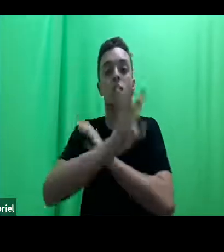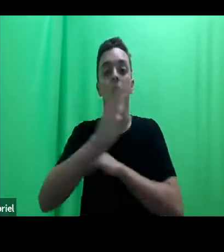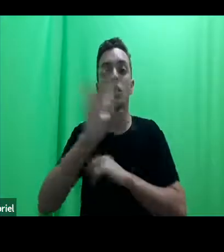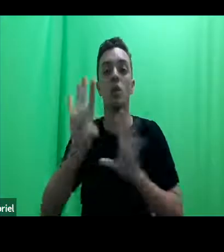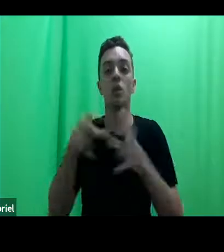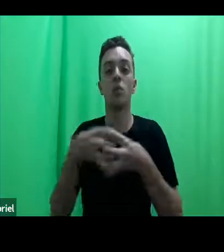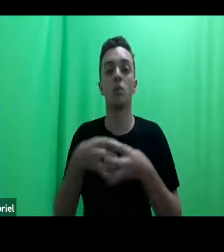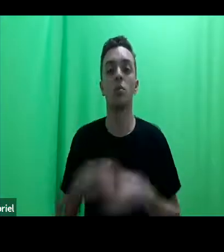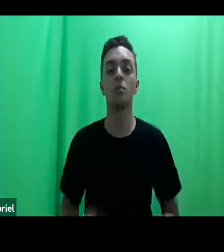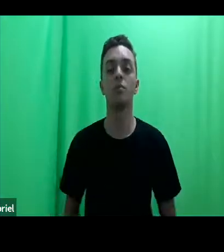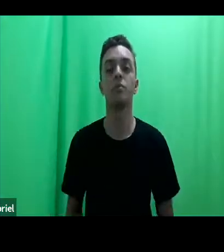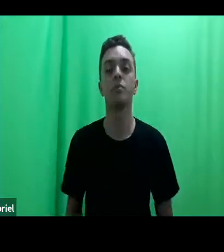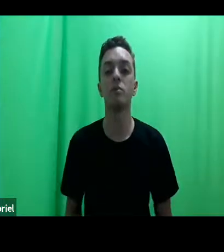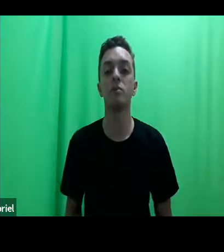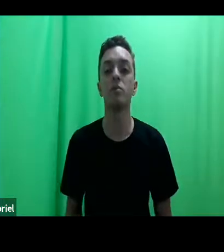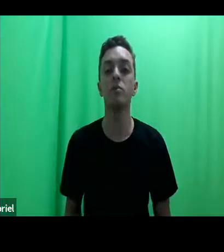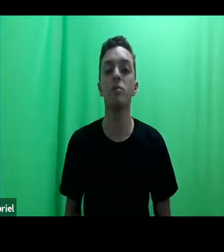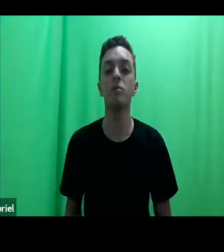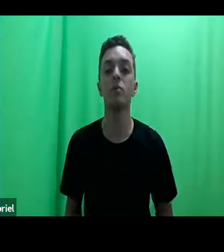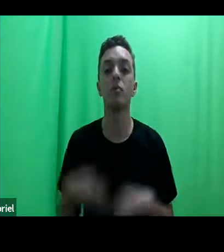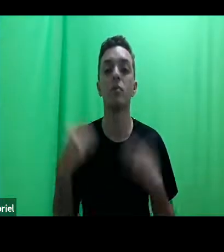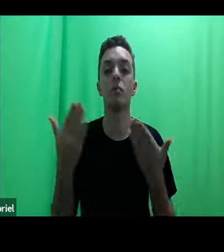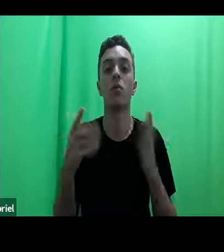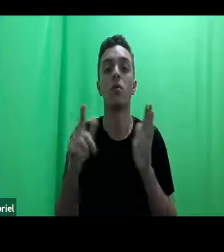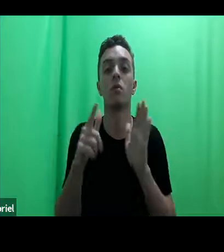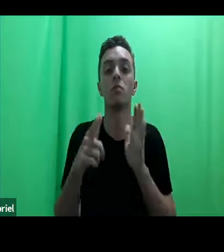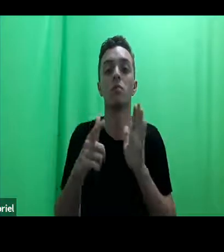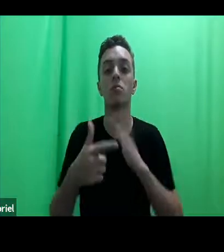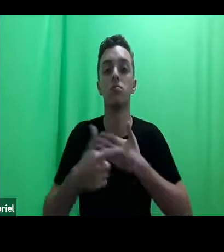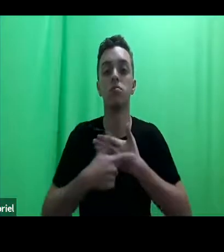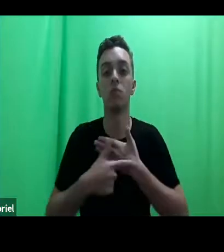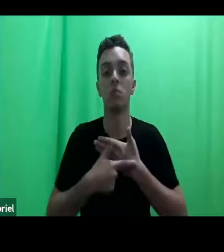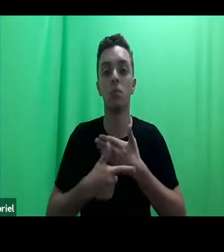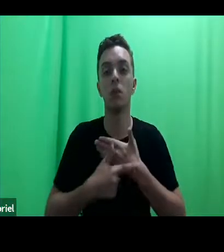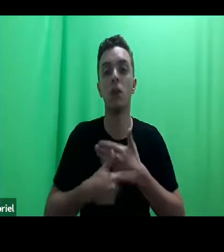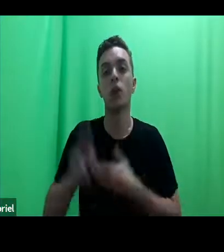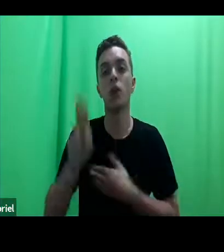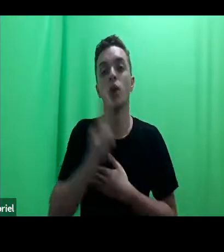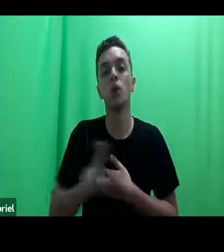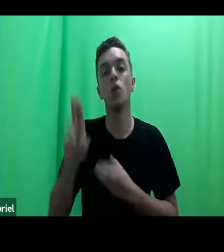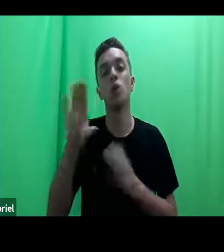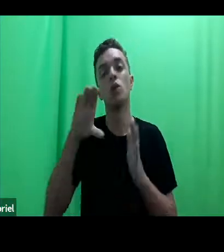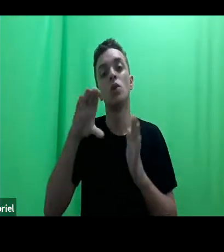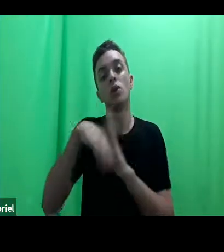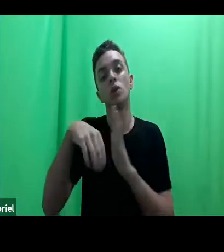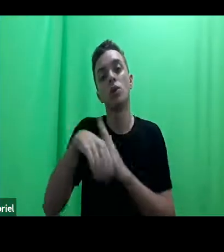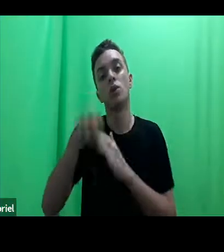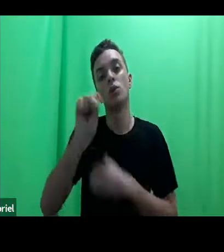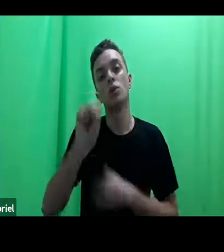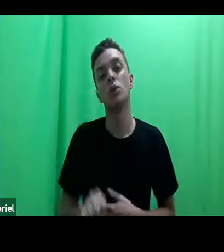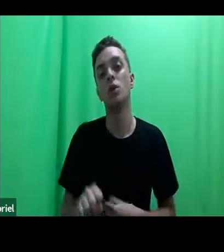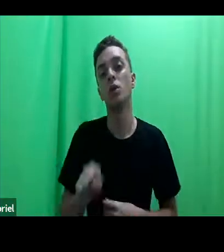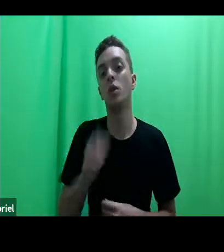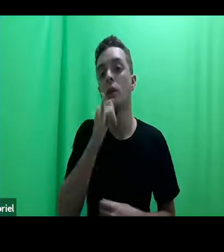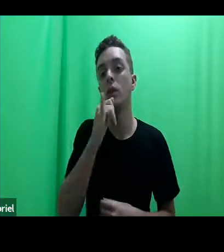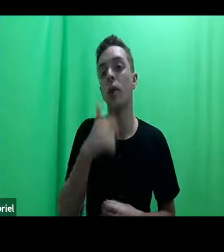papel de quem usa as epistemologias do Sul, seja como pesquisadora, seja como